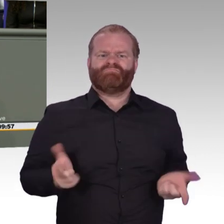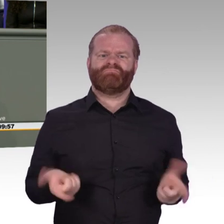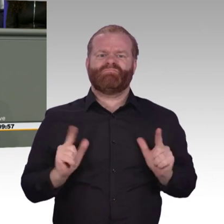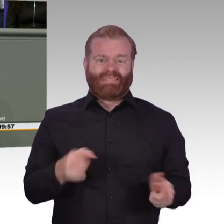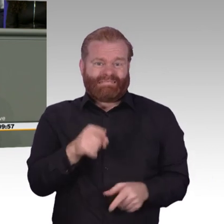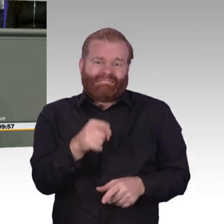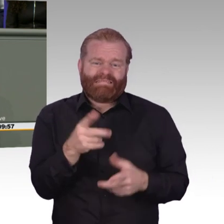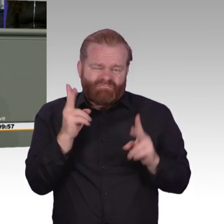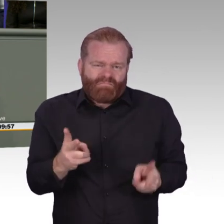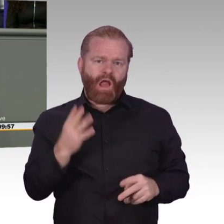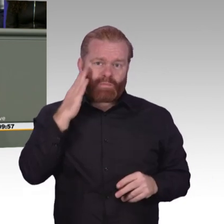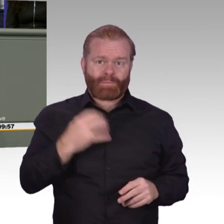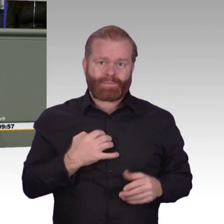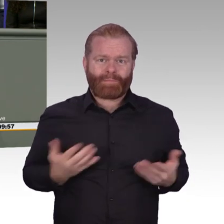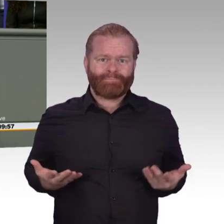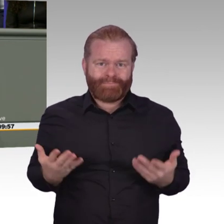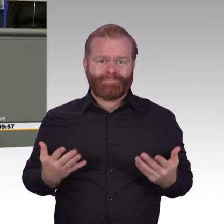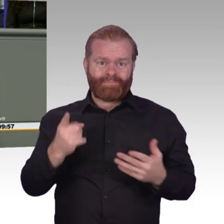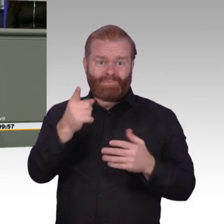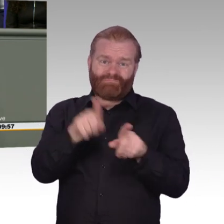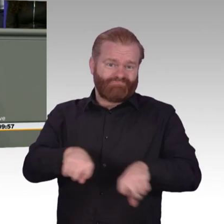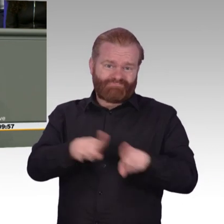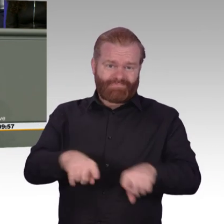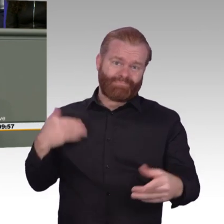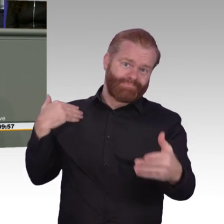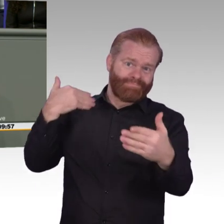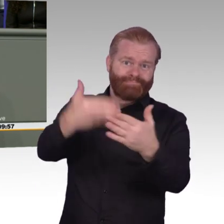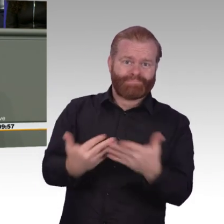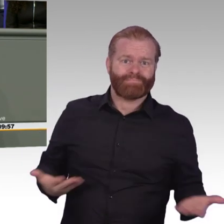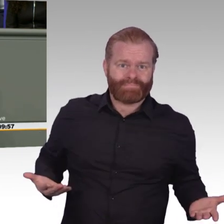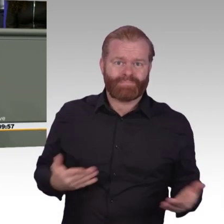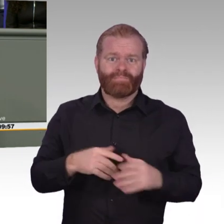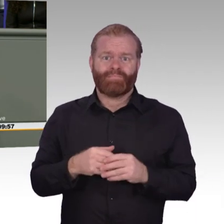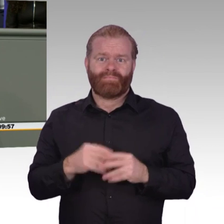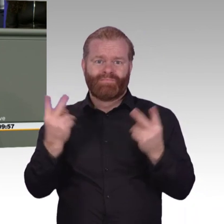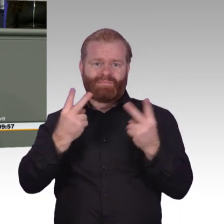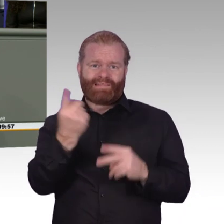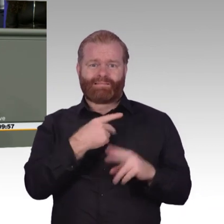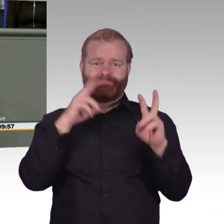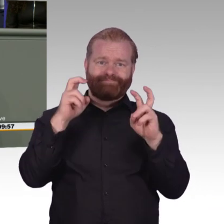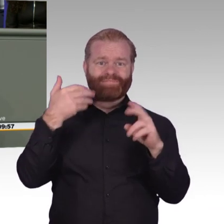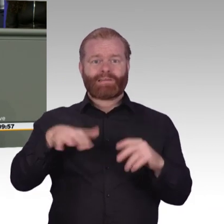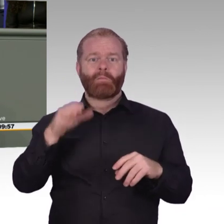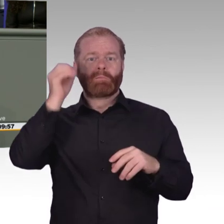dramatisch, meine Damen und Herren. Glauben Sie denn wirklich, um mal konkret ein paar Dinge herauszugreifen, dass Sie bis 2022